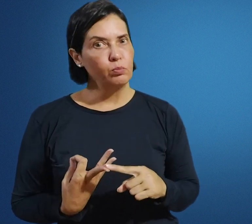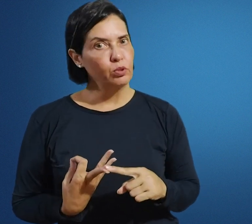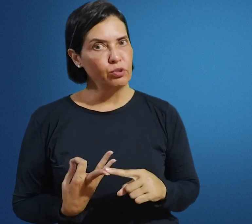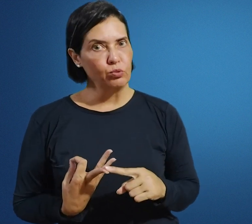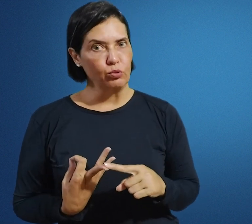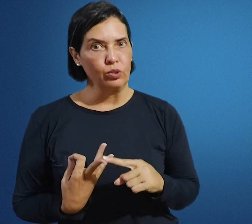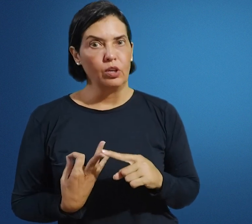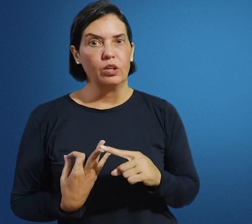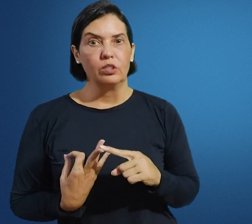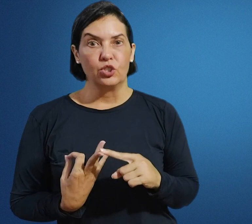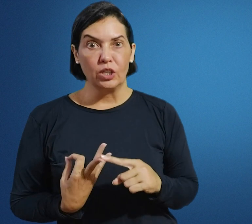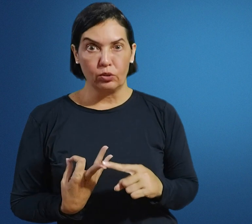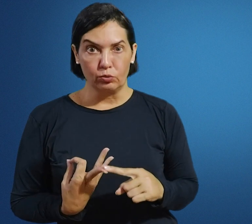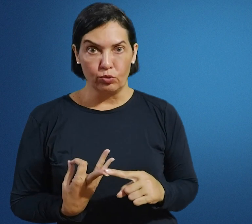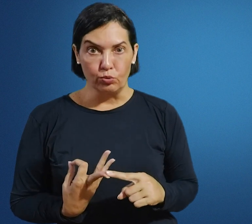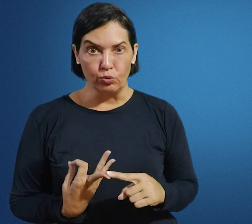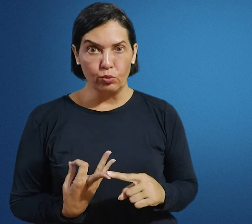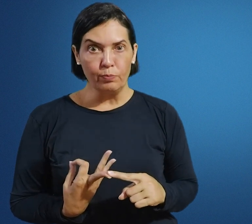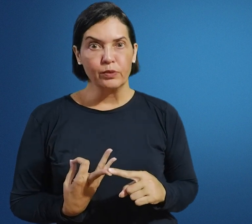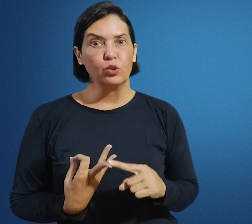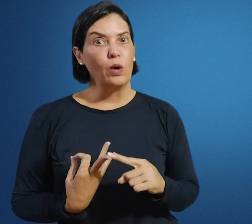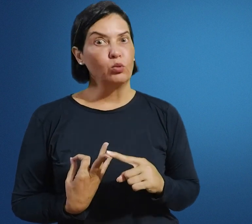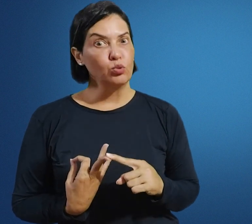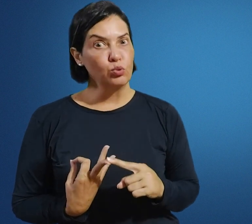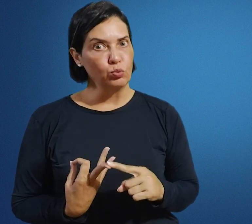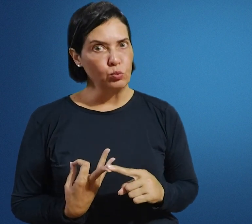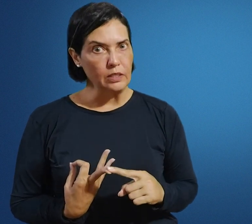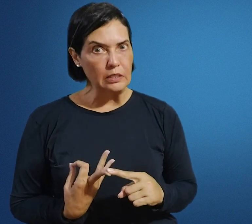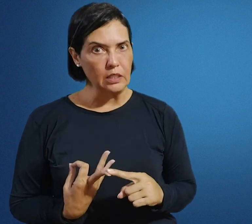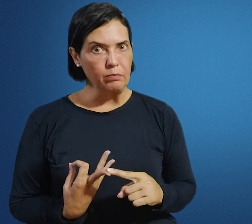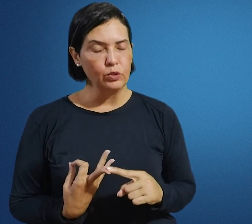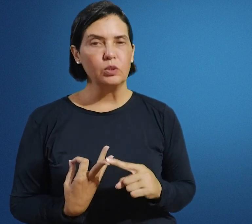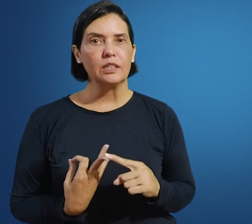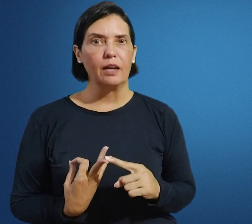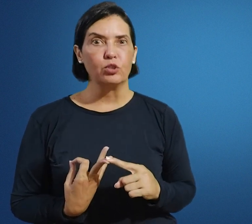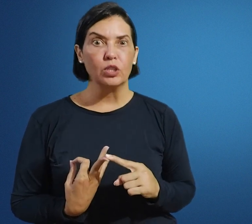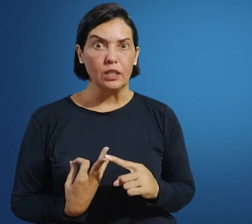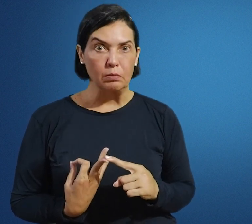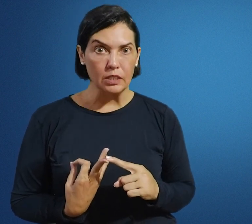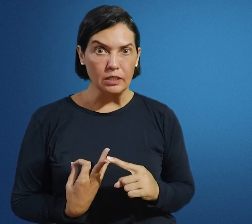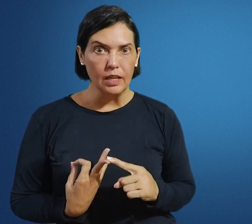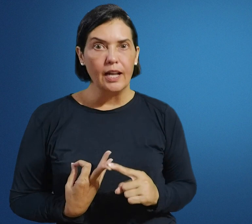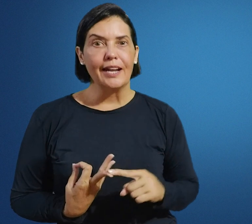do professor de aluno surdo, do aluno surdo em si, do intérprete de Libras, na